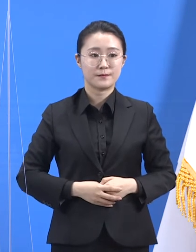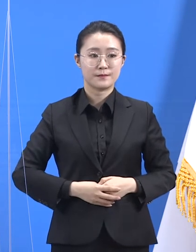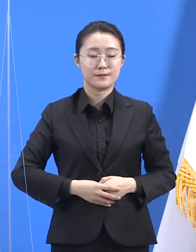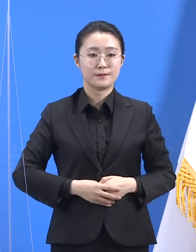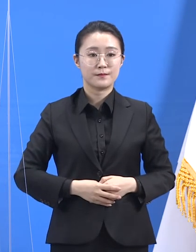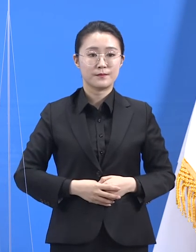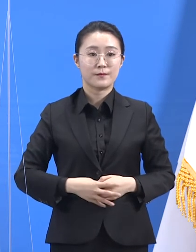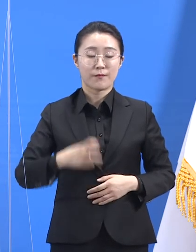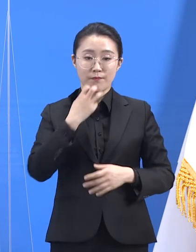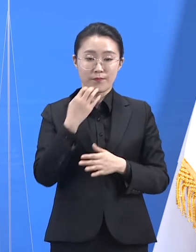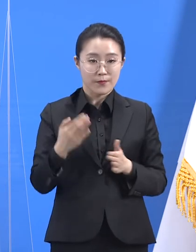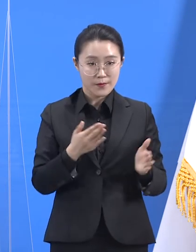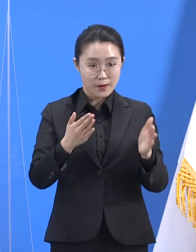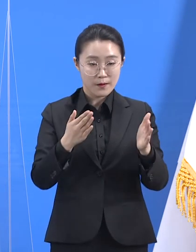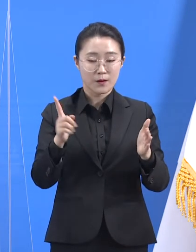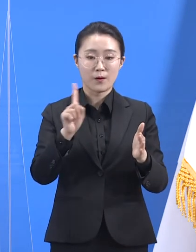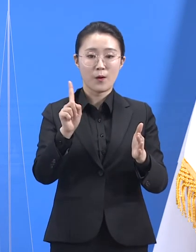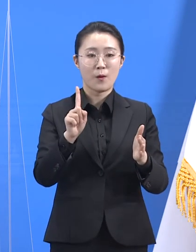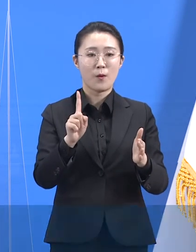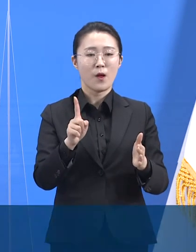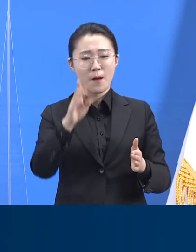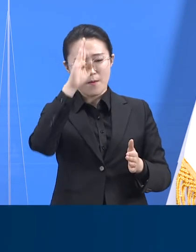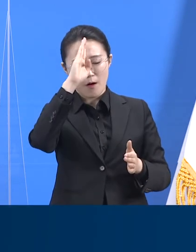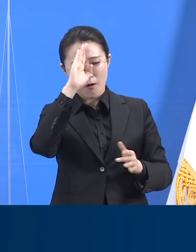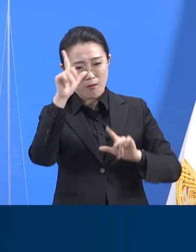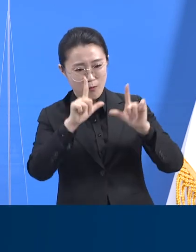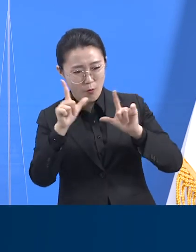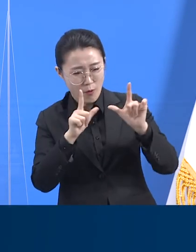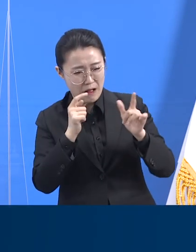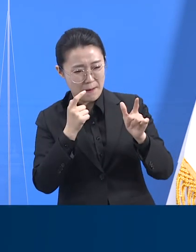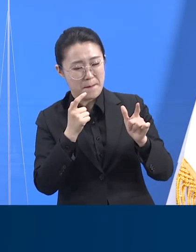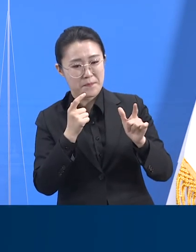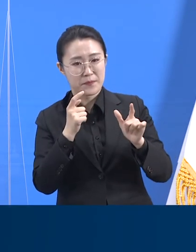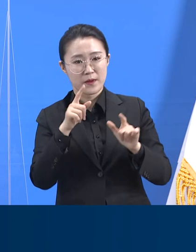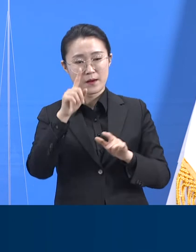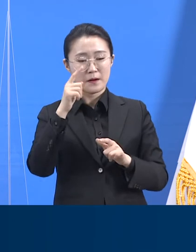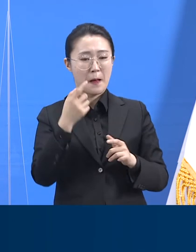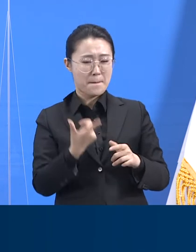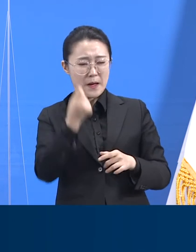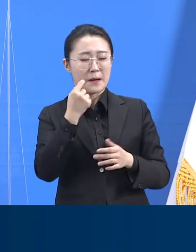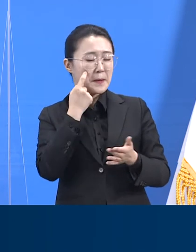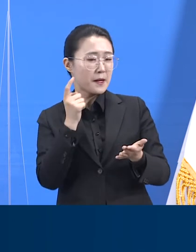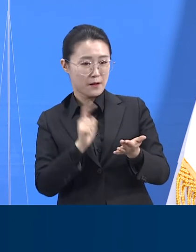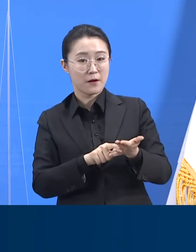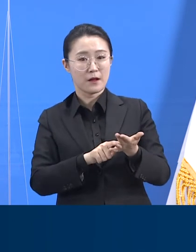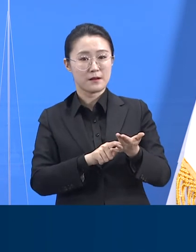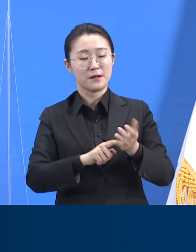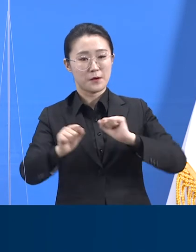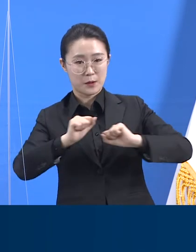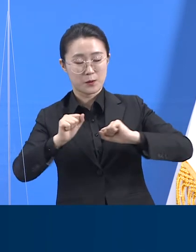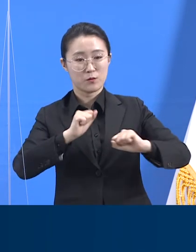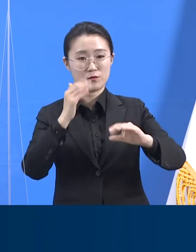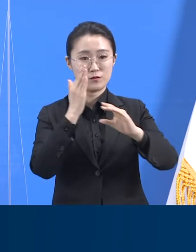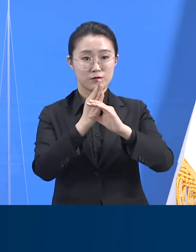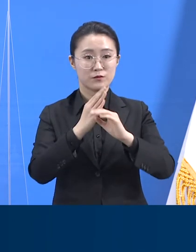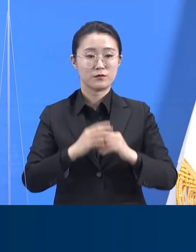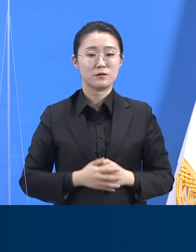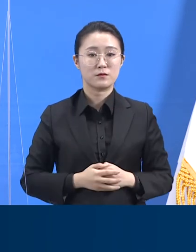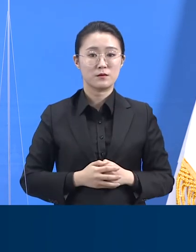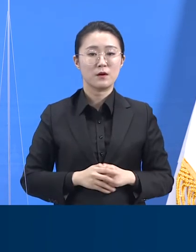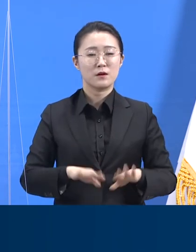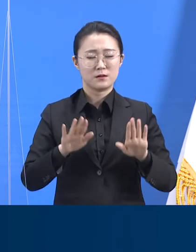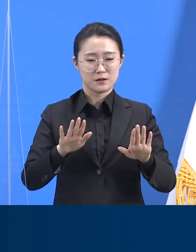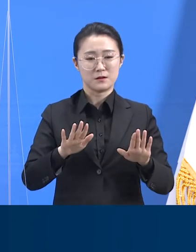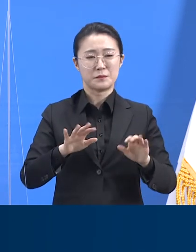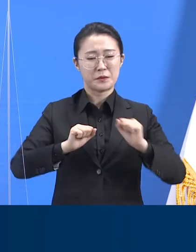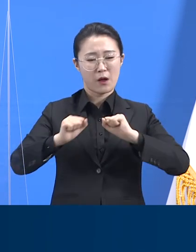경기도는 유증상자 조기 발견 캠페인을 펼치고 있습니다. 관련된 통계를 근거로 본 캠페인의 중요성을